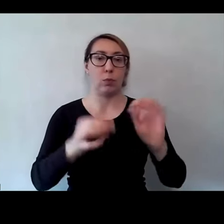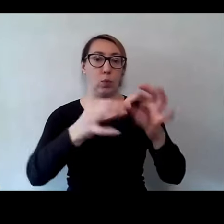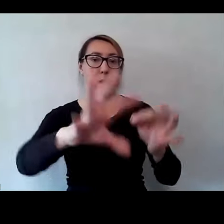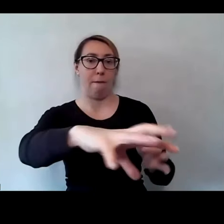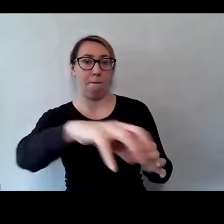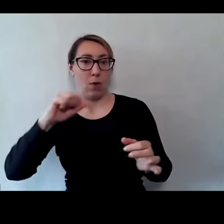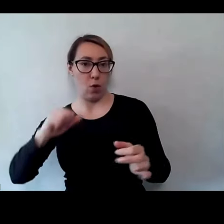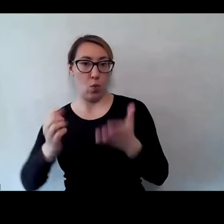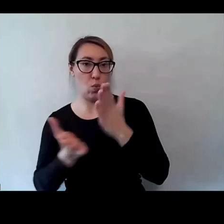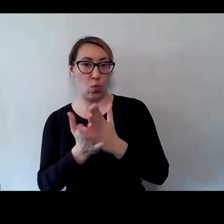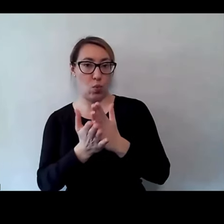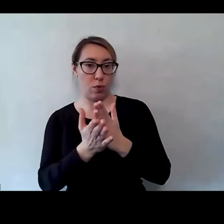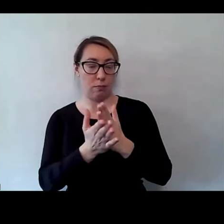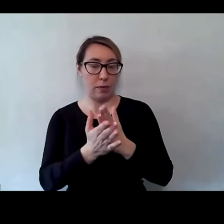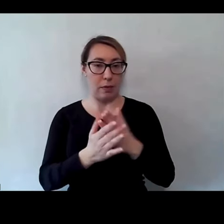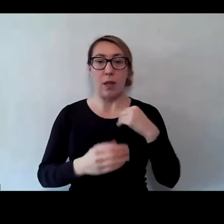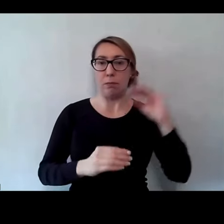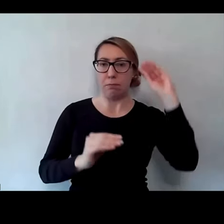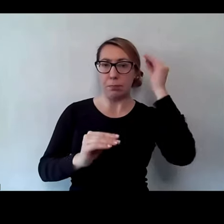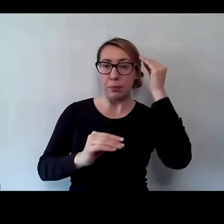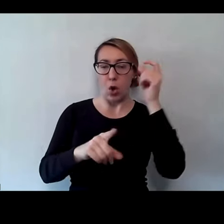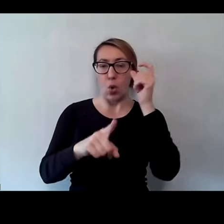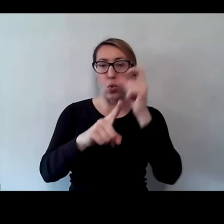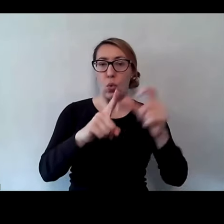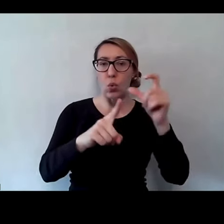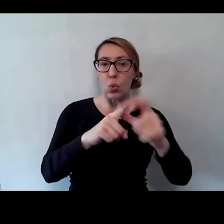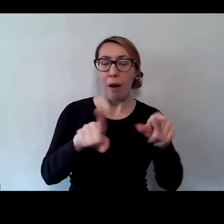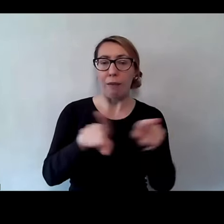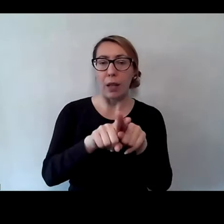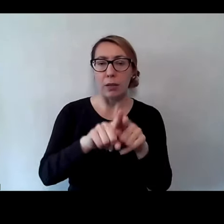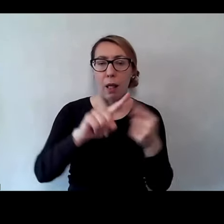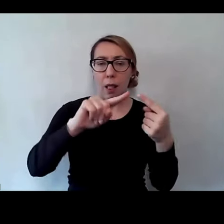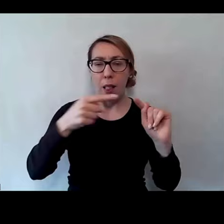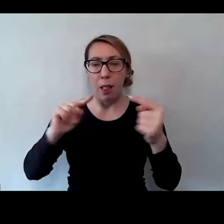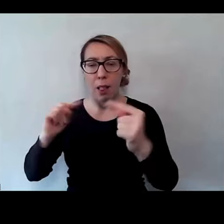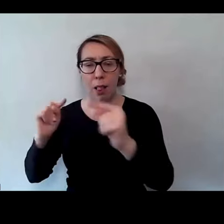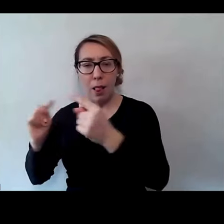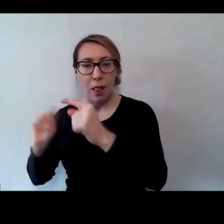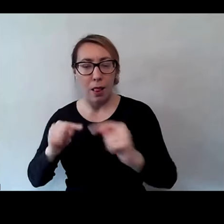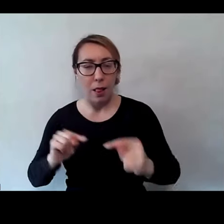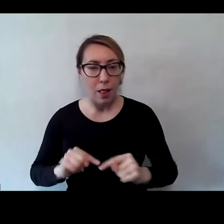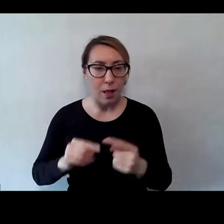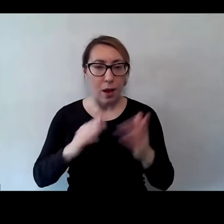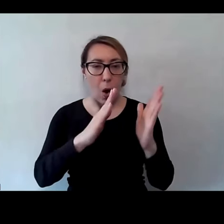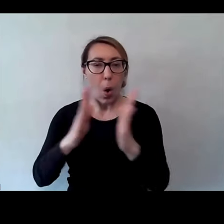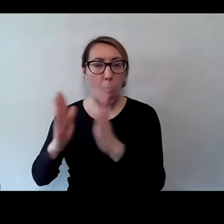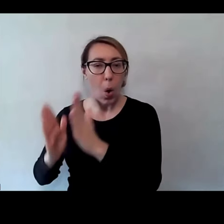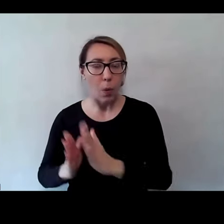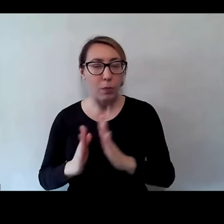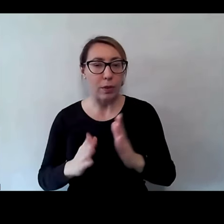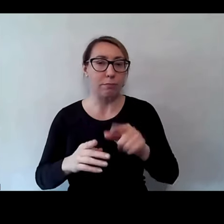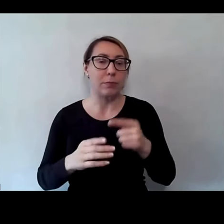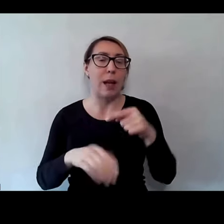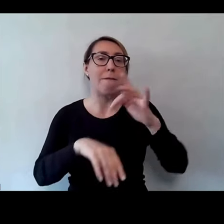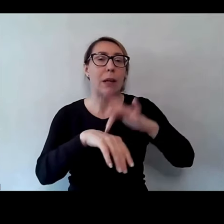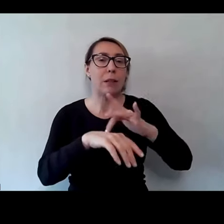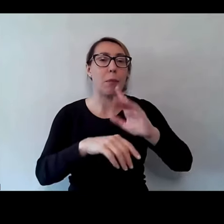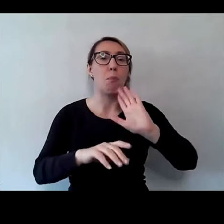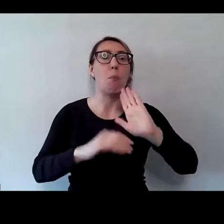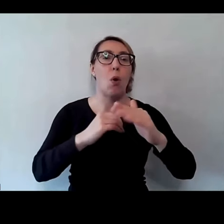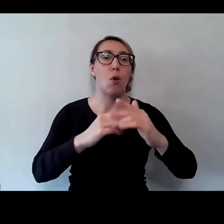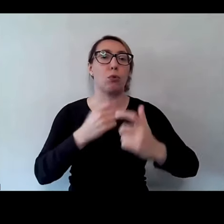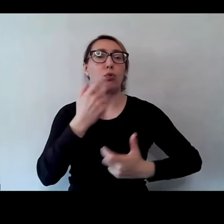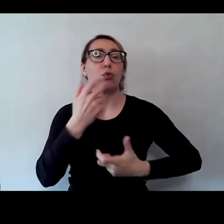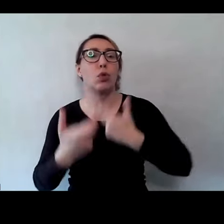Nauczyło się zarówno słów, jak i pewnych przyczyn, skutków danej czynności, no i do